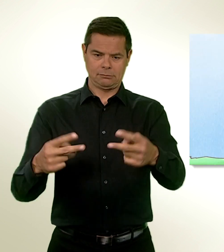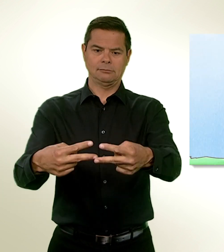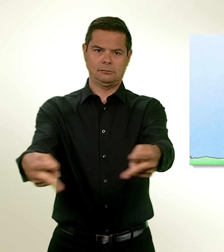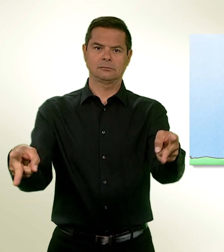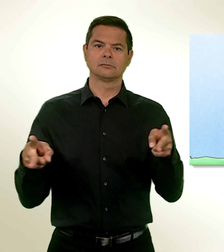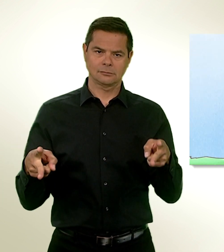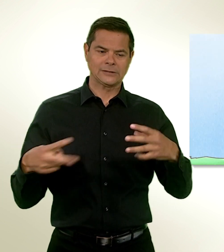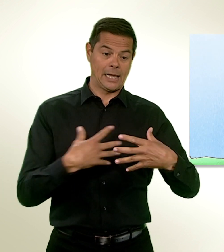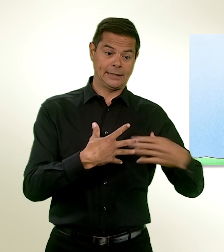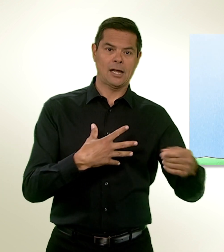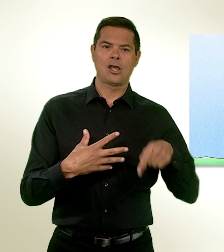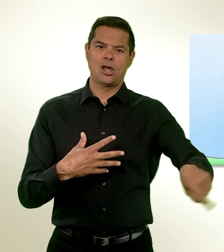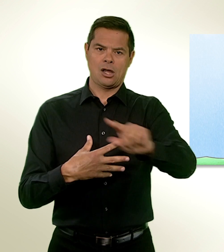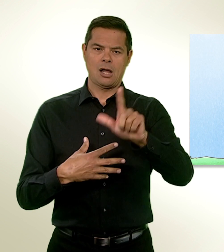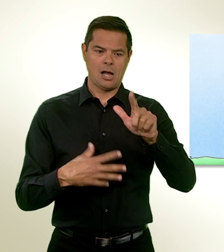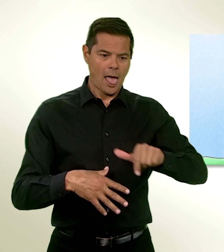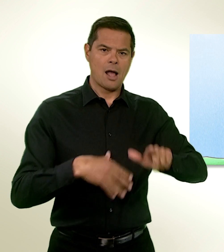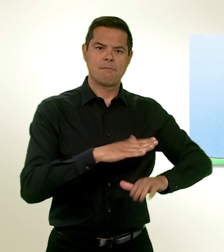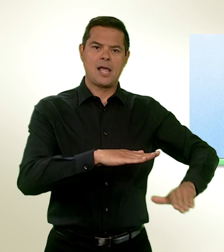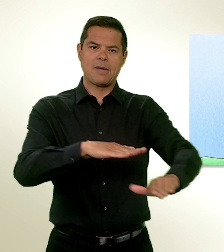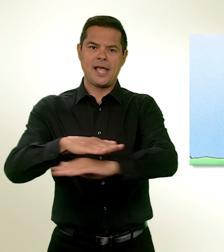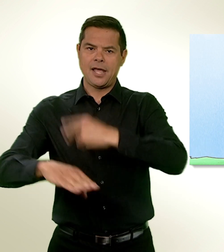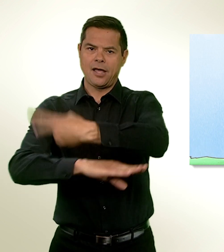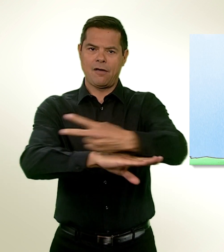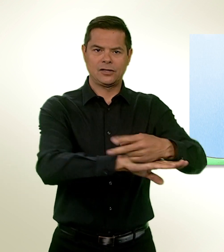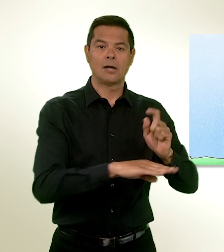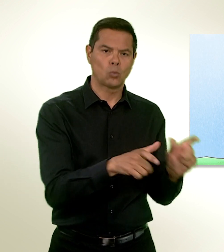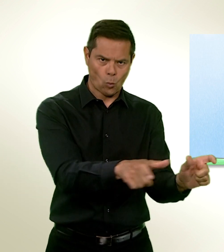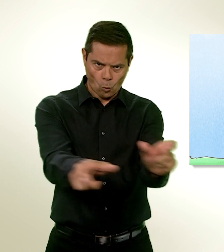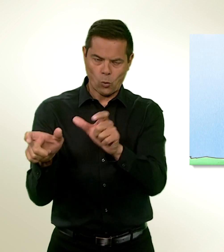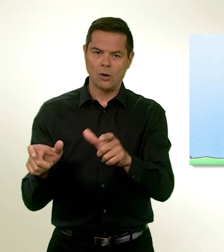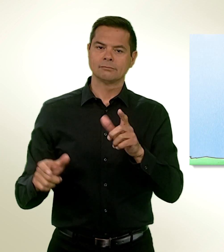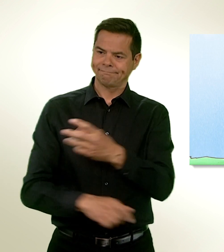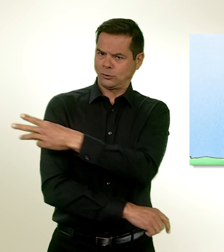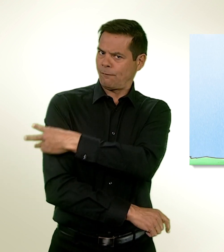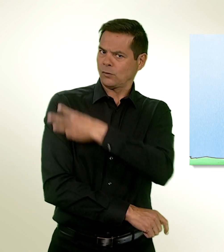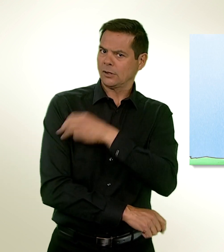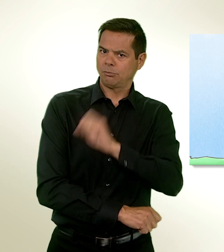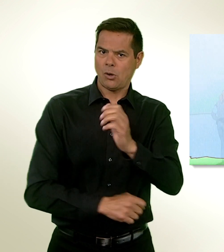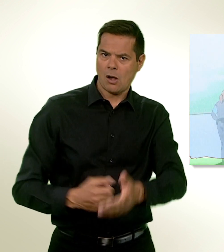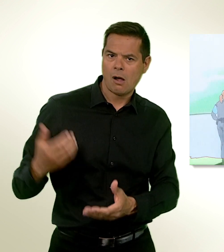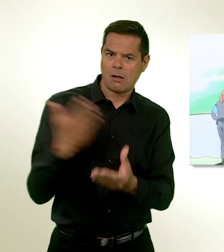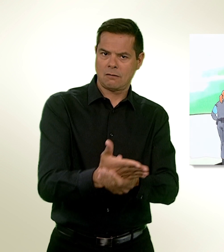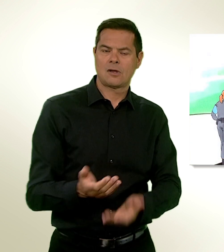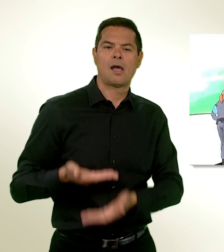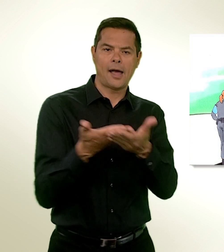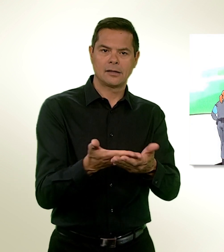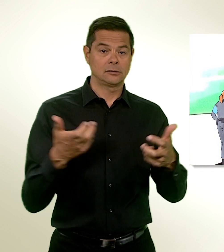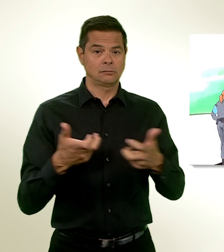aux États concernés. Si nécessaire, ils peuvent recevoir de l'aide de Frontex. Par exemple, dans les domaines de la criminalité